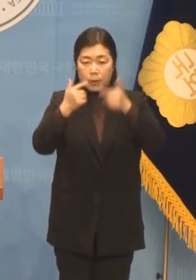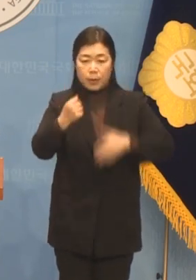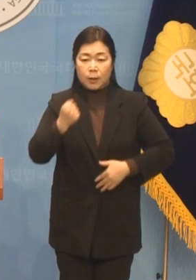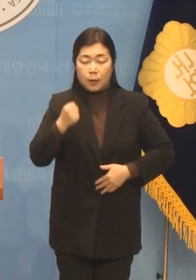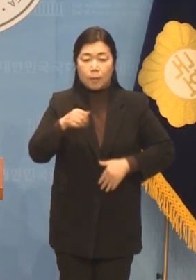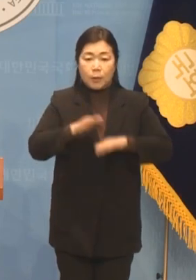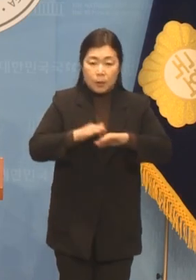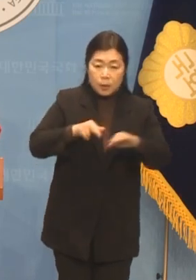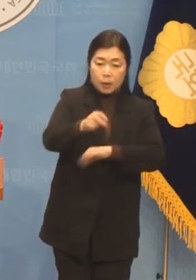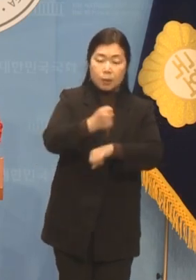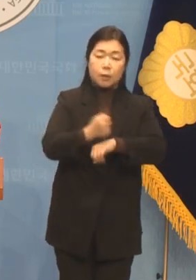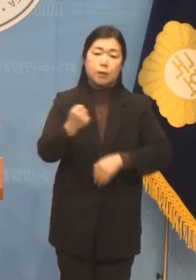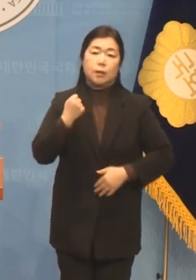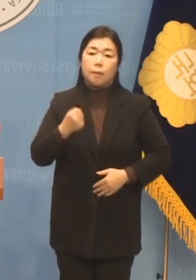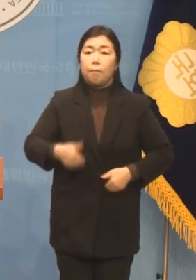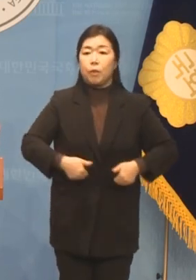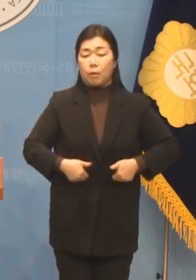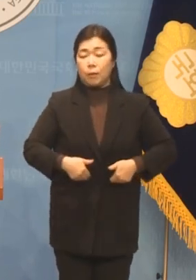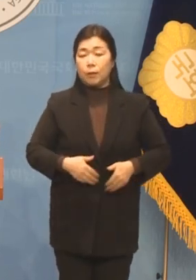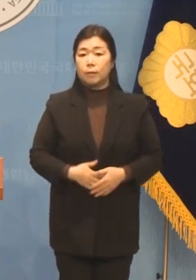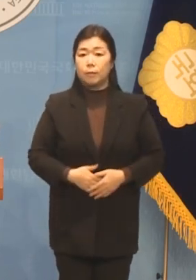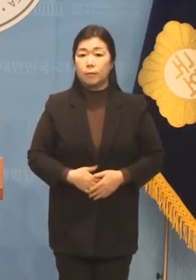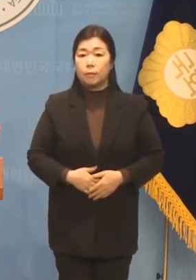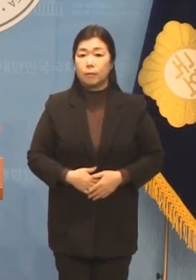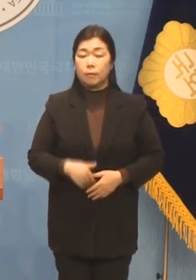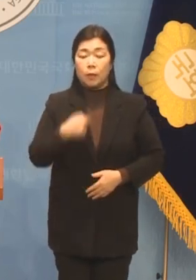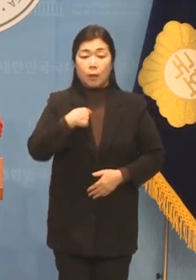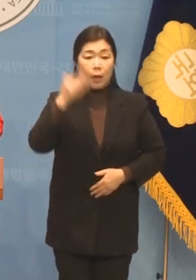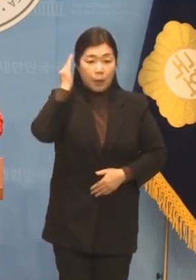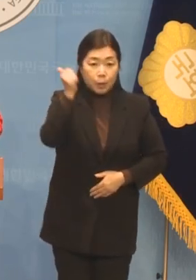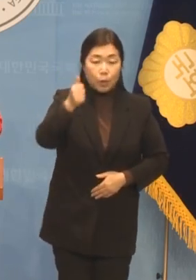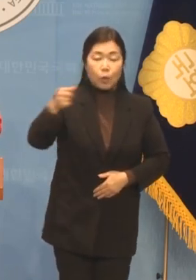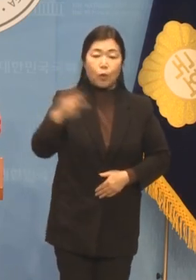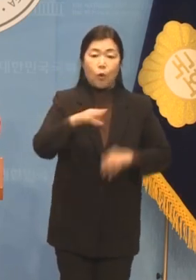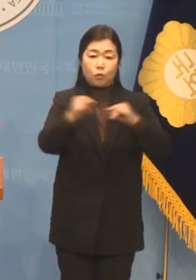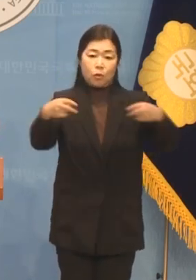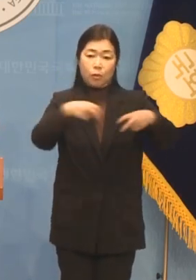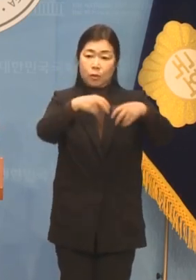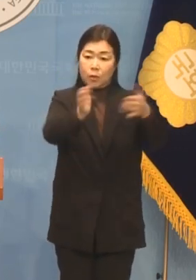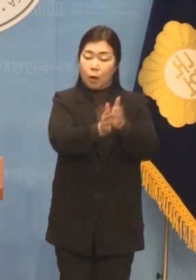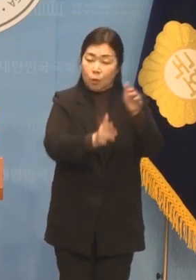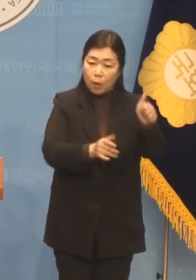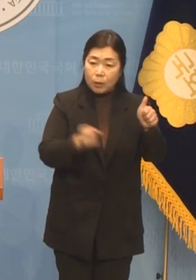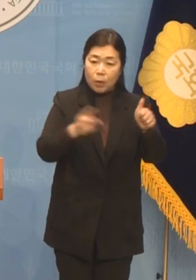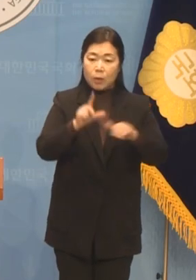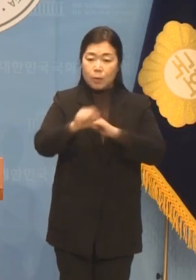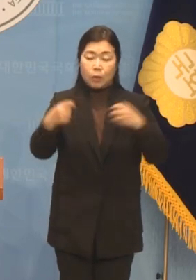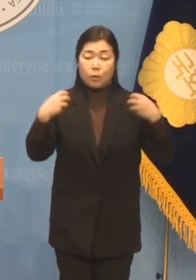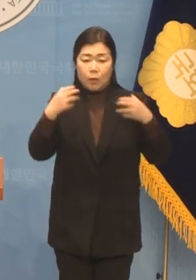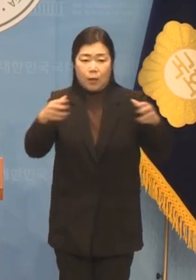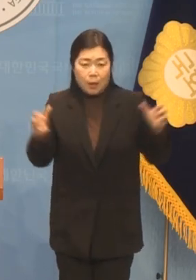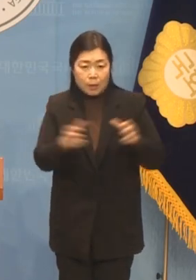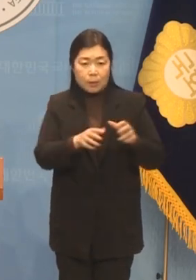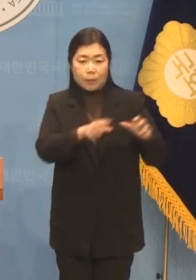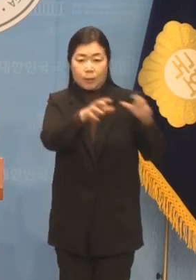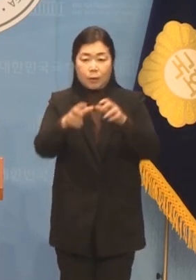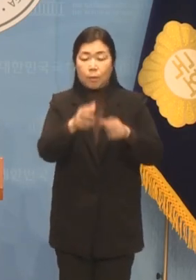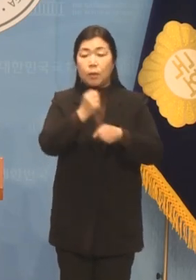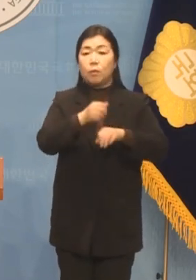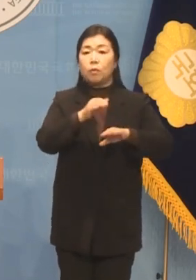저는 대통령부터 국토부 장관 그리고 지자체장까지 원팀을 이뤄서 해내겠습니다